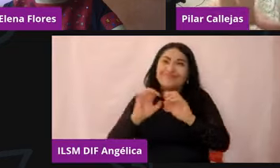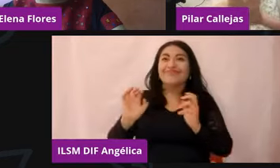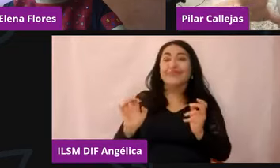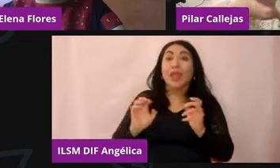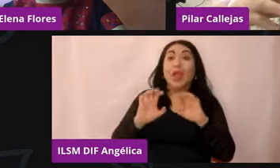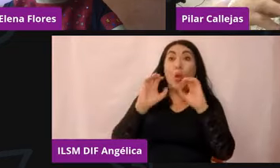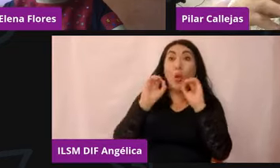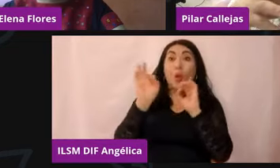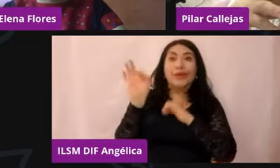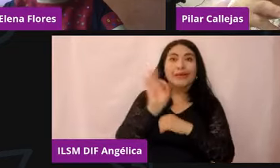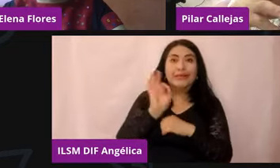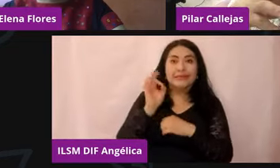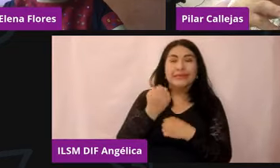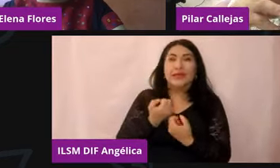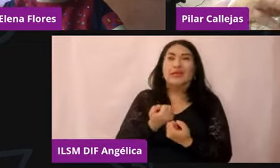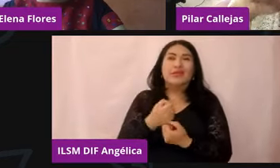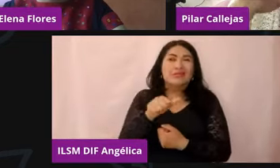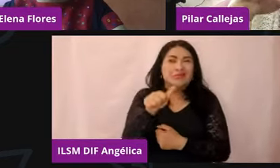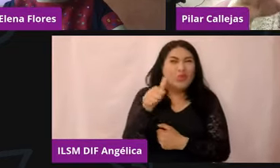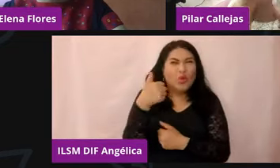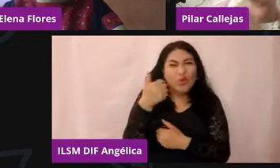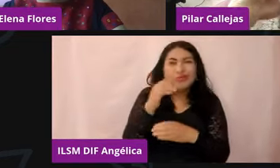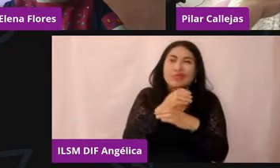también otras cosas, por ejemplo,